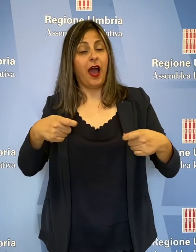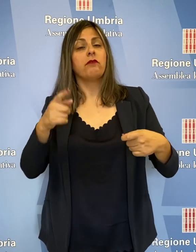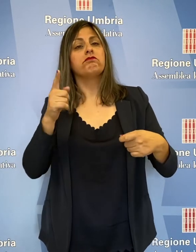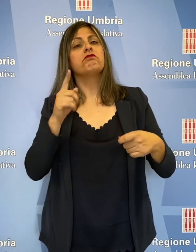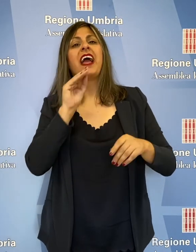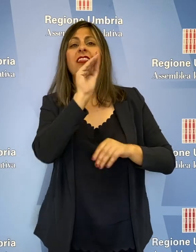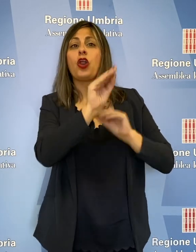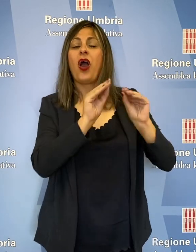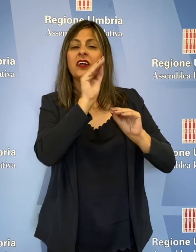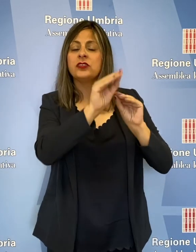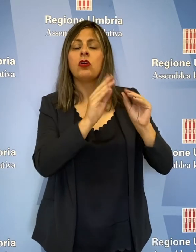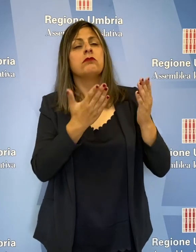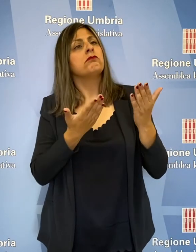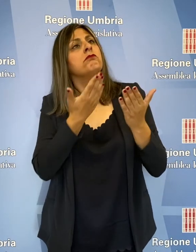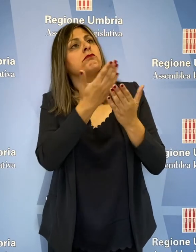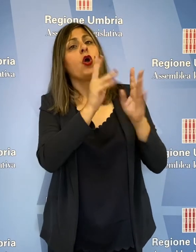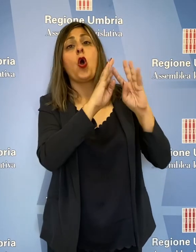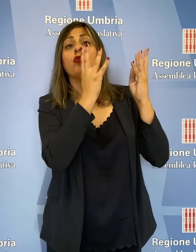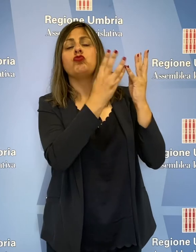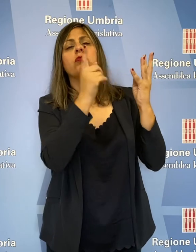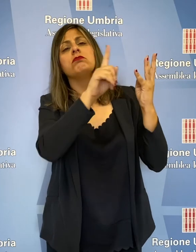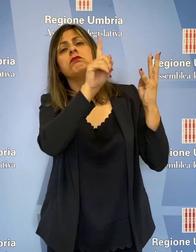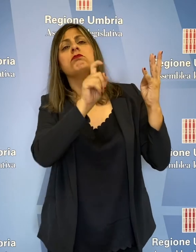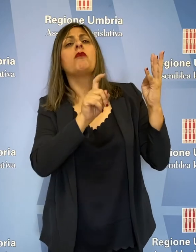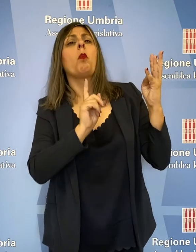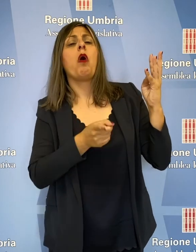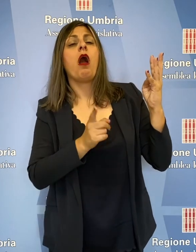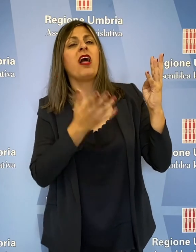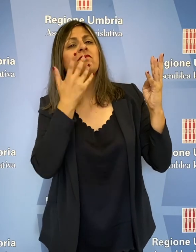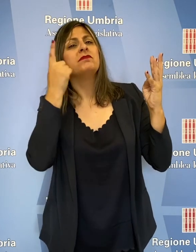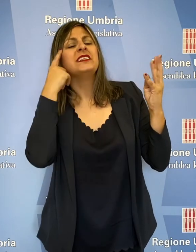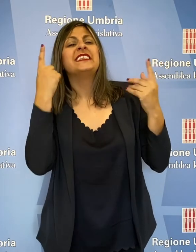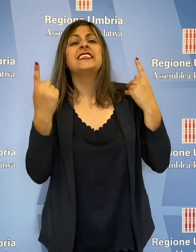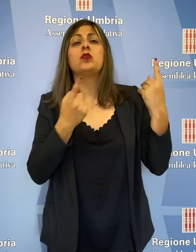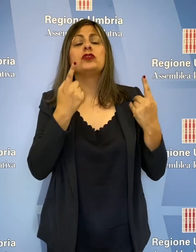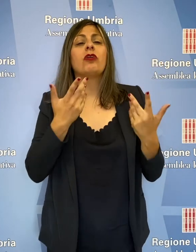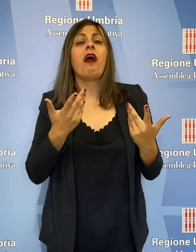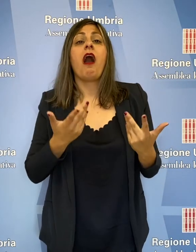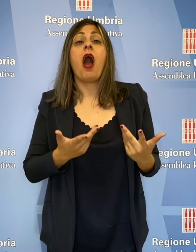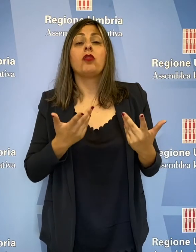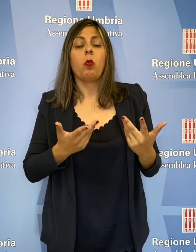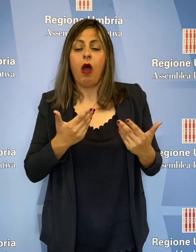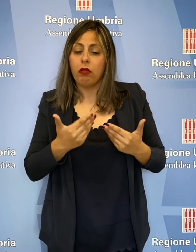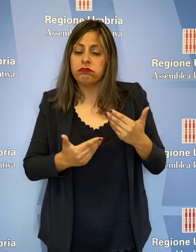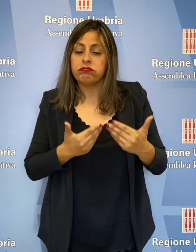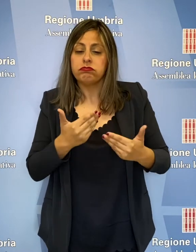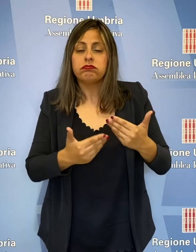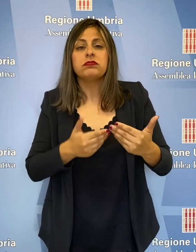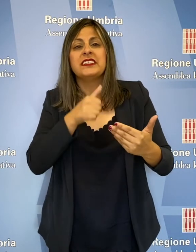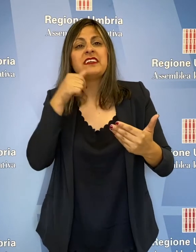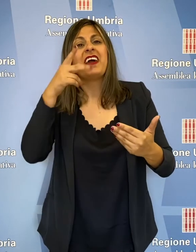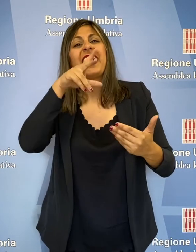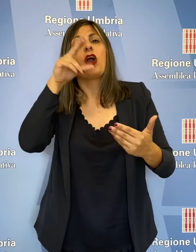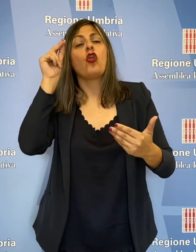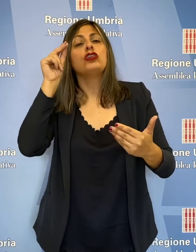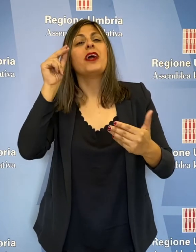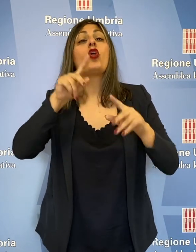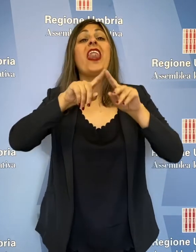per conoscere lo stato dell'iter necessario per il riconoscimento dei negozi storici previsto dall'articolo 21 della